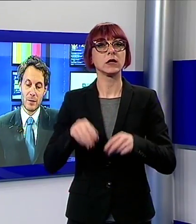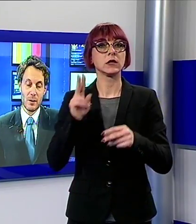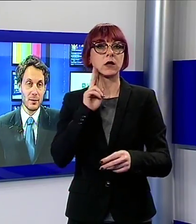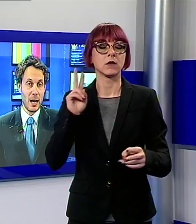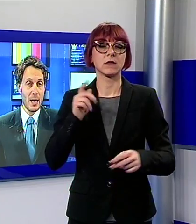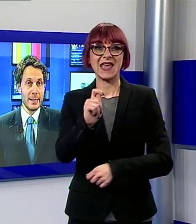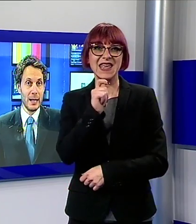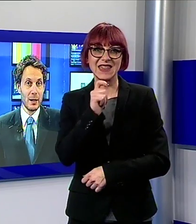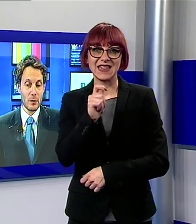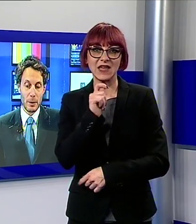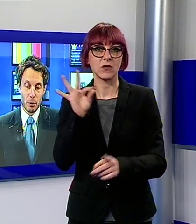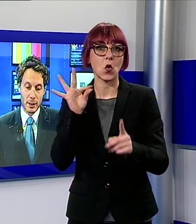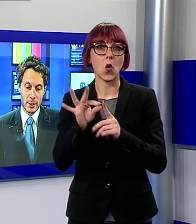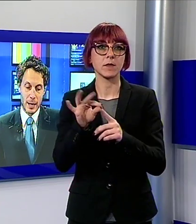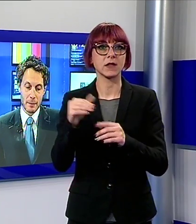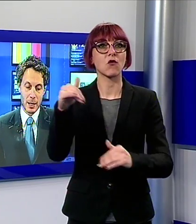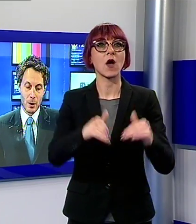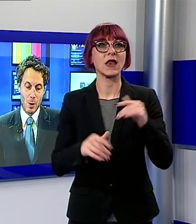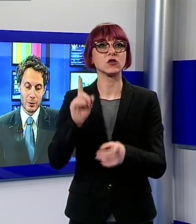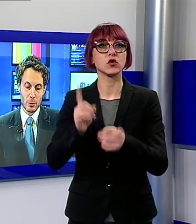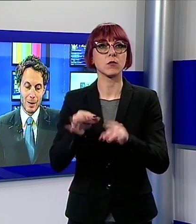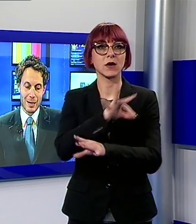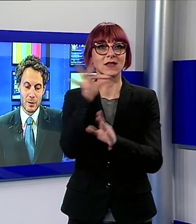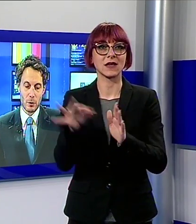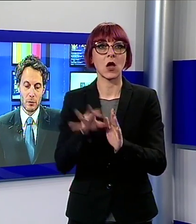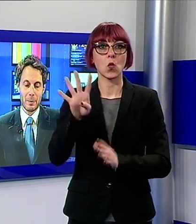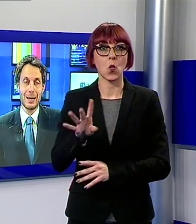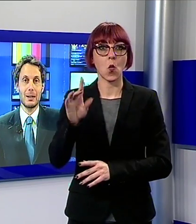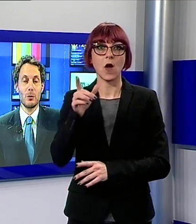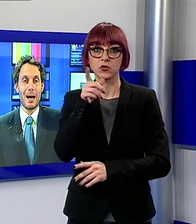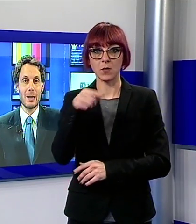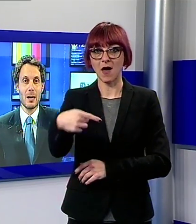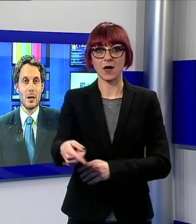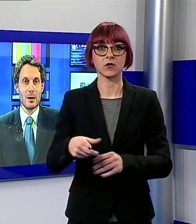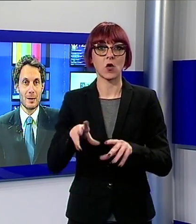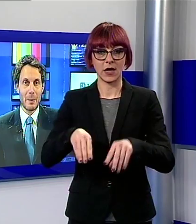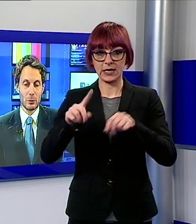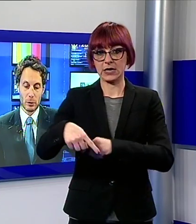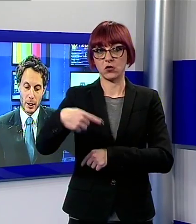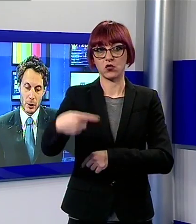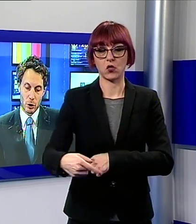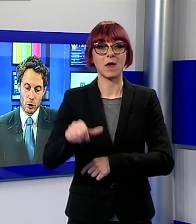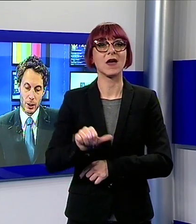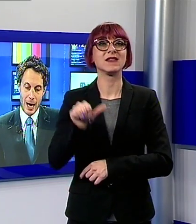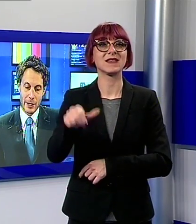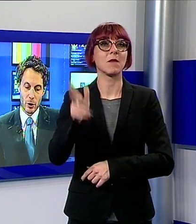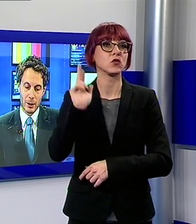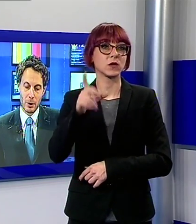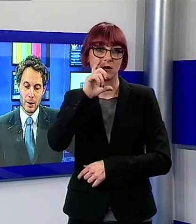vista delle elezioni politiche del 4 marzo si parte domani sabato 13 gennaio alle ore 20